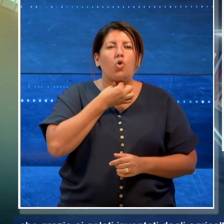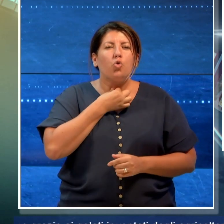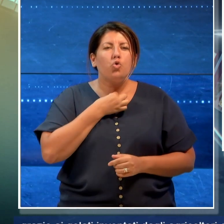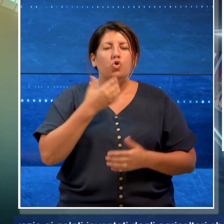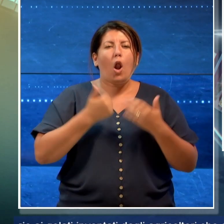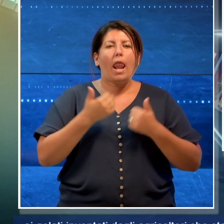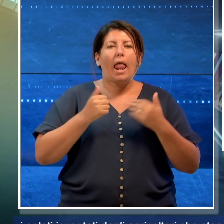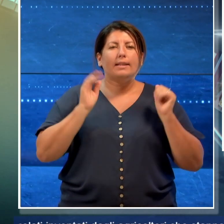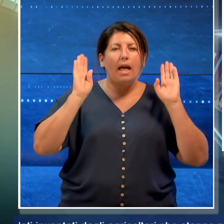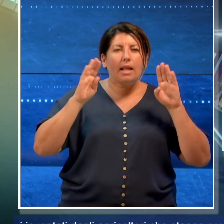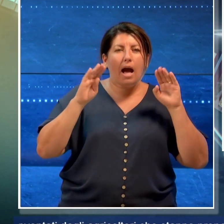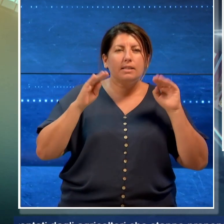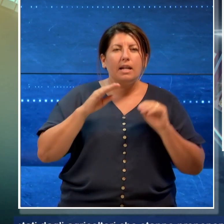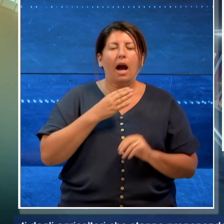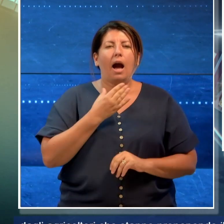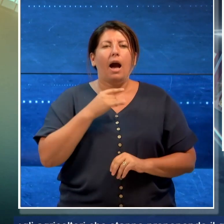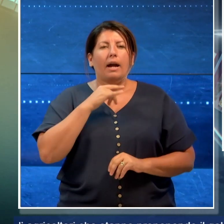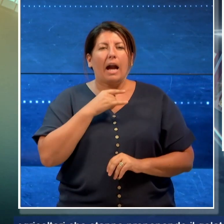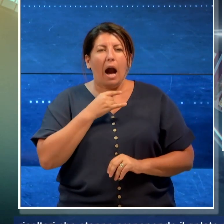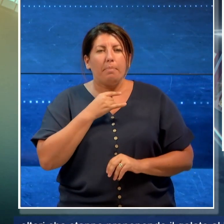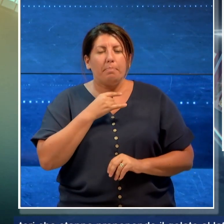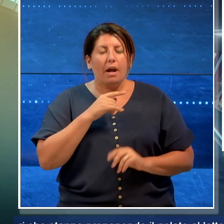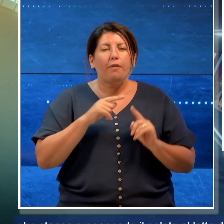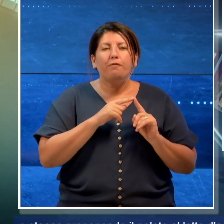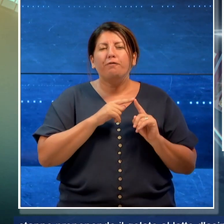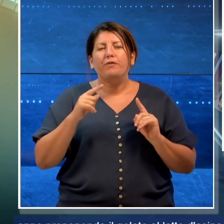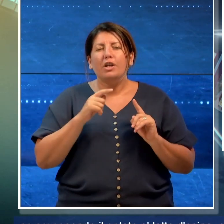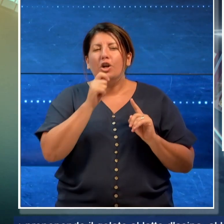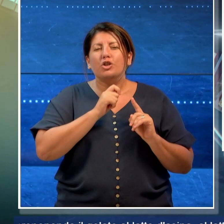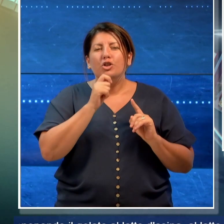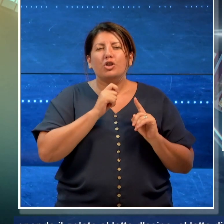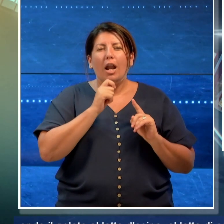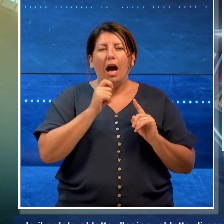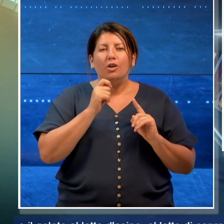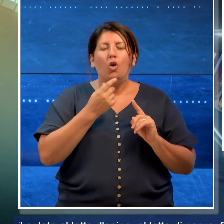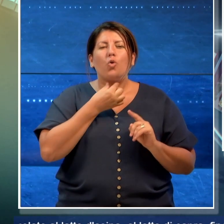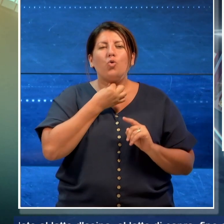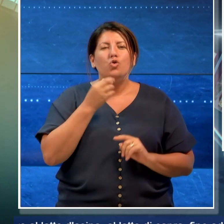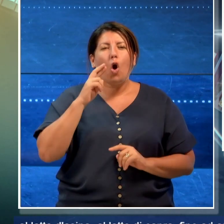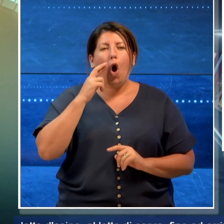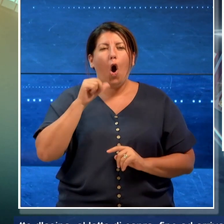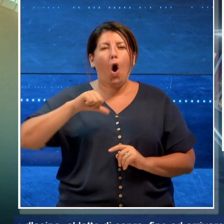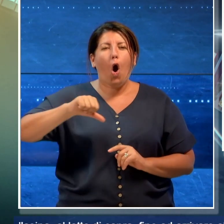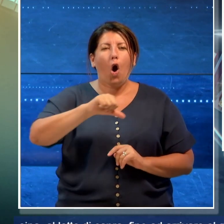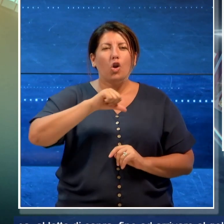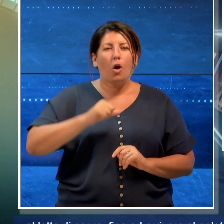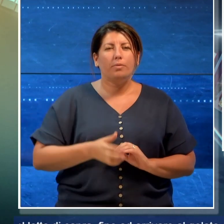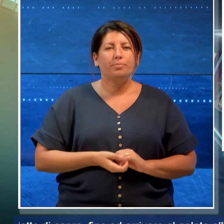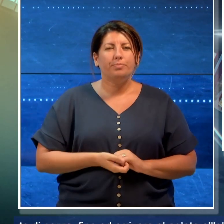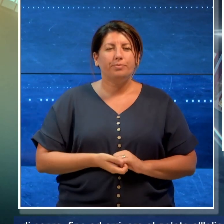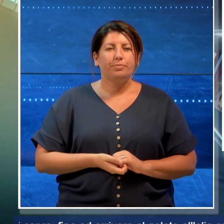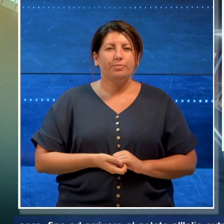d'asina, a latte di capra, fino ad arrivare al gelato all'olio extravergine di oliva.